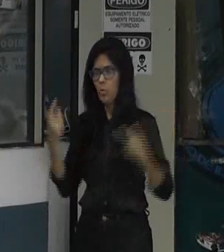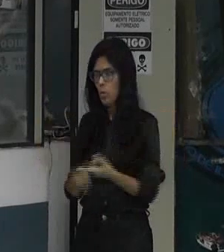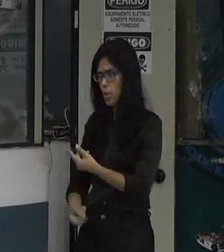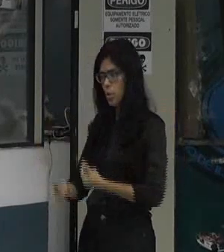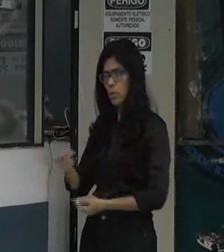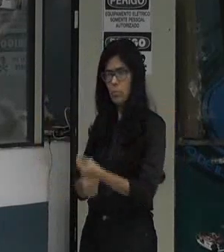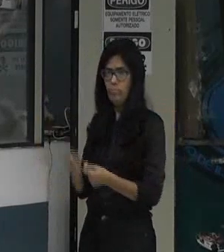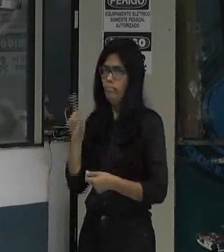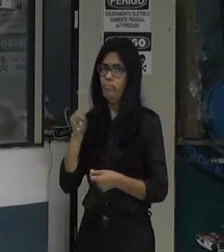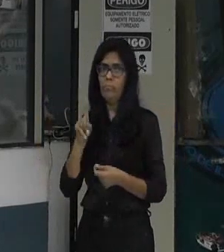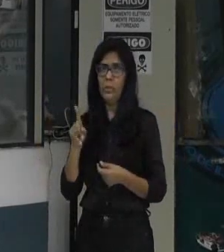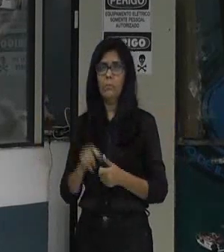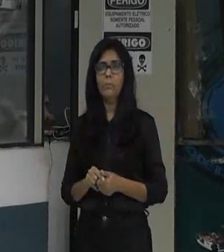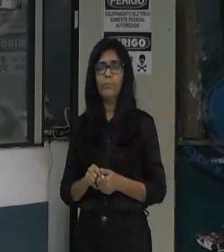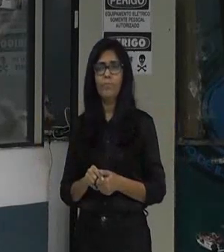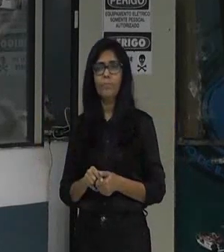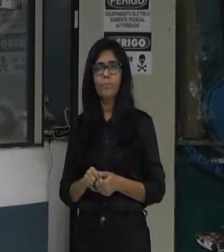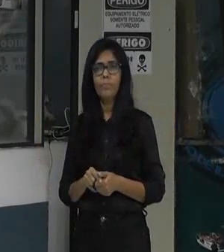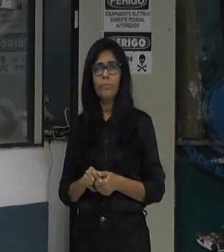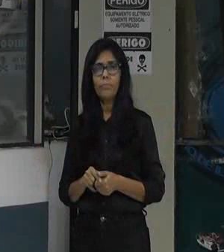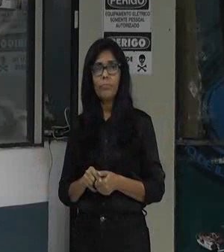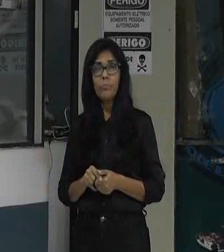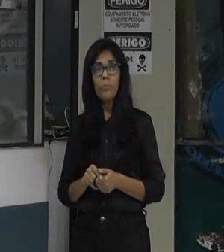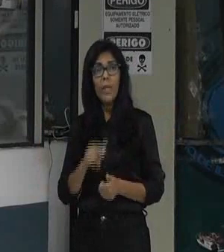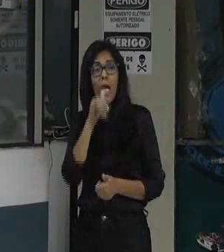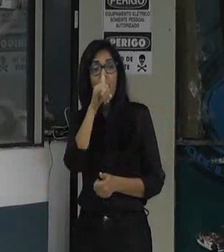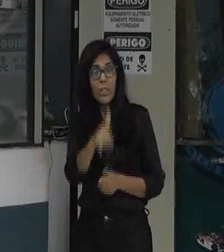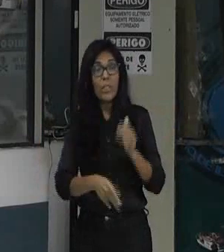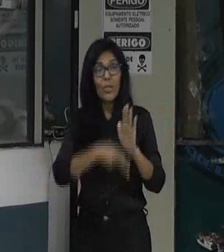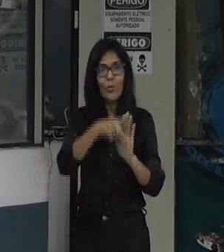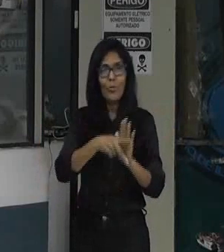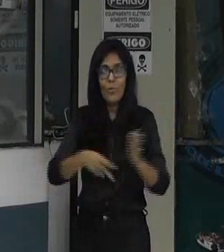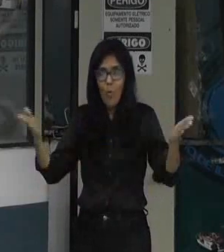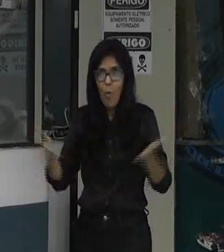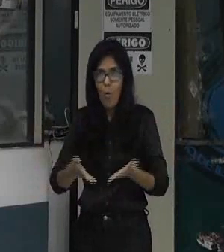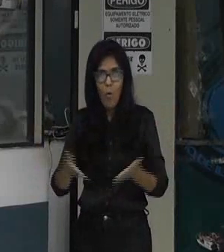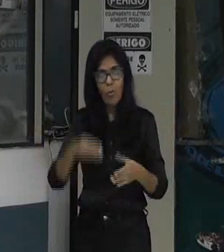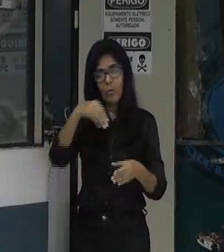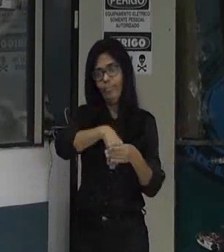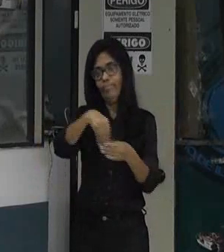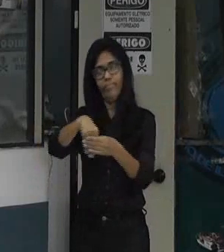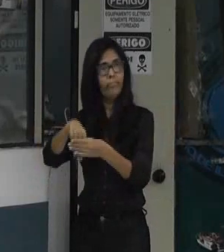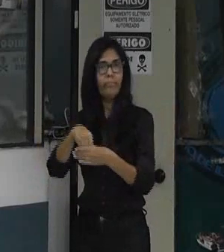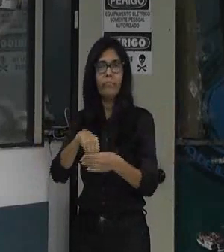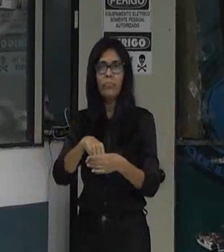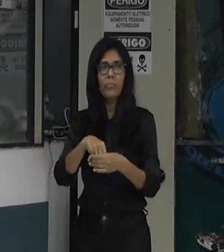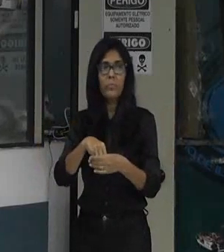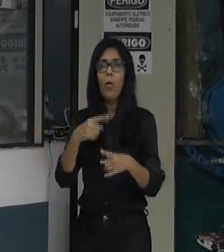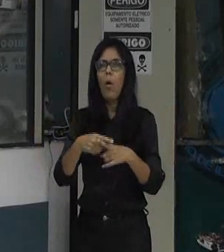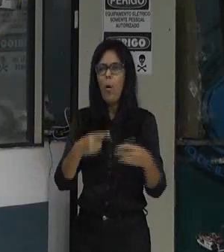então e ele falou que esse projeto seria votado hoje eu vim aqui para o projeto